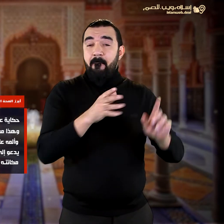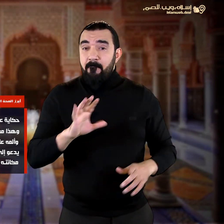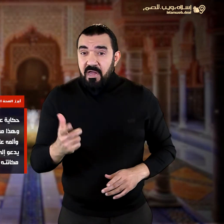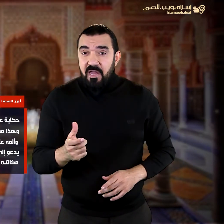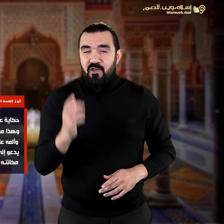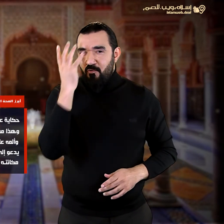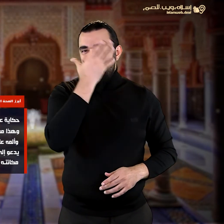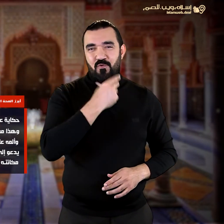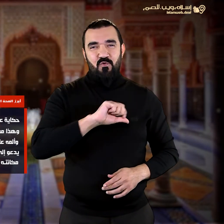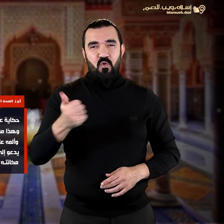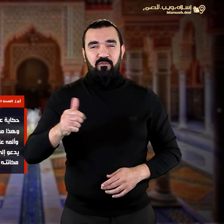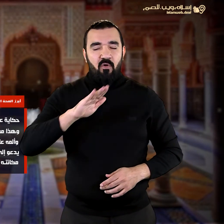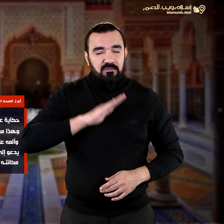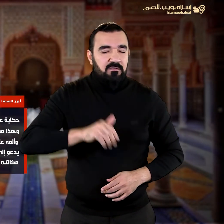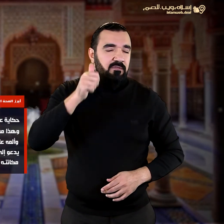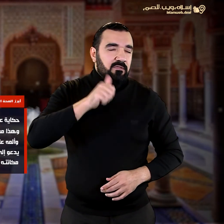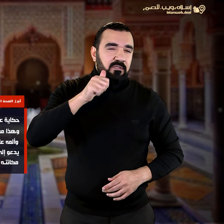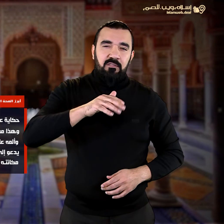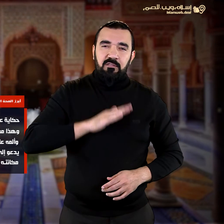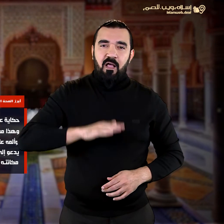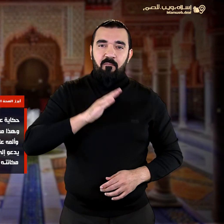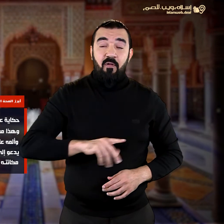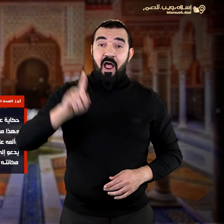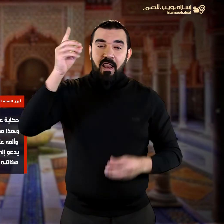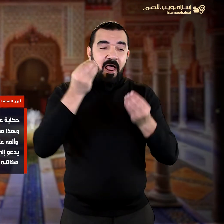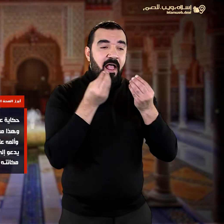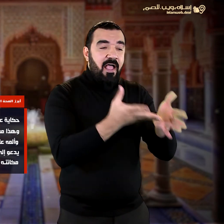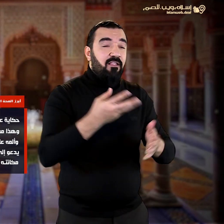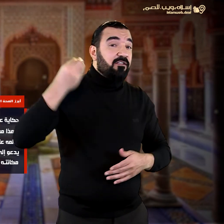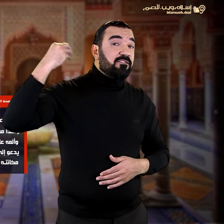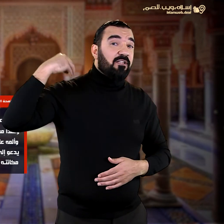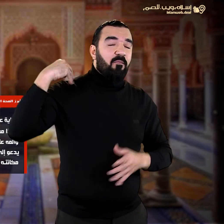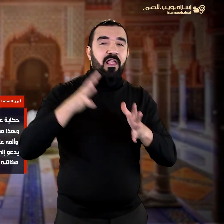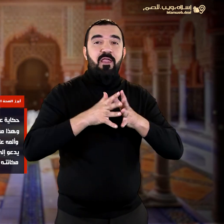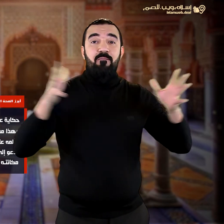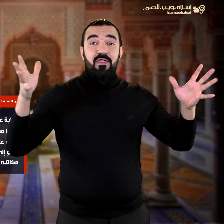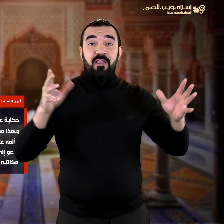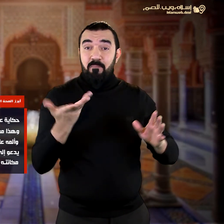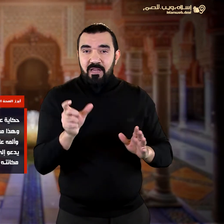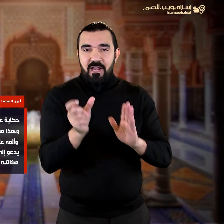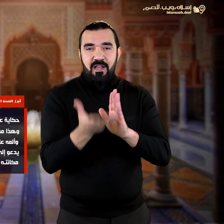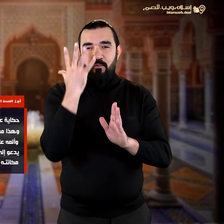وصبر فأثابه الله على صبره منة عظيمة